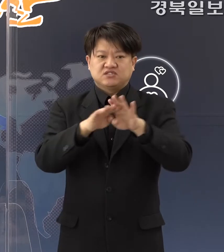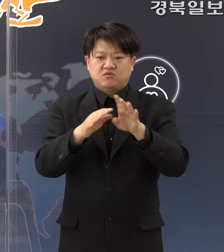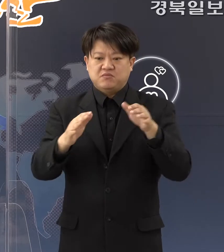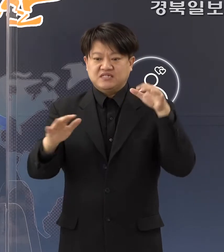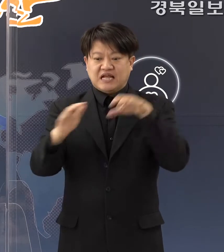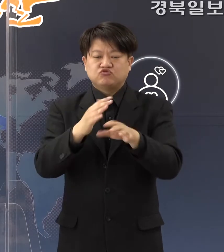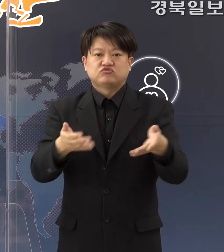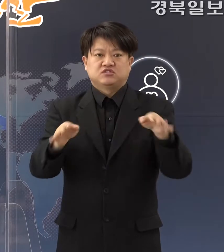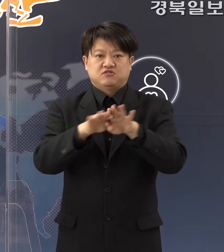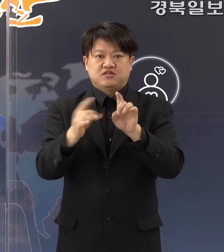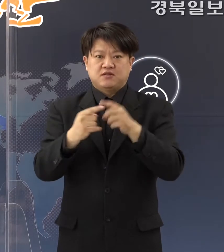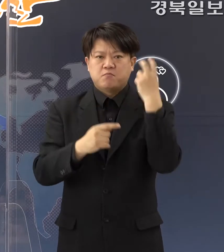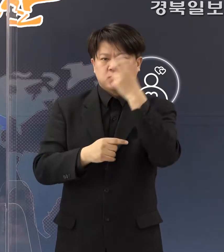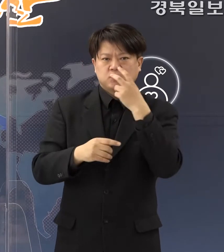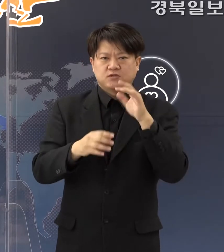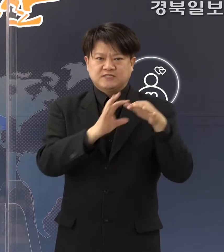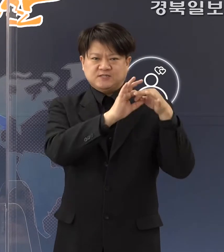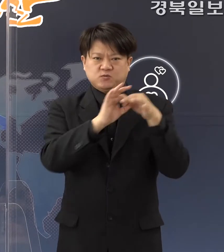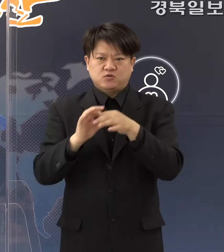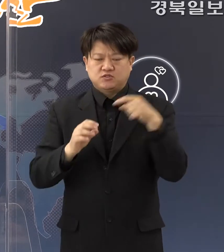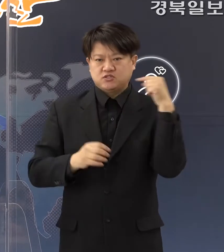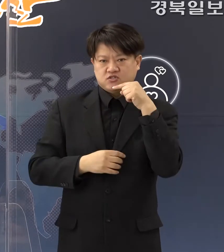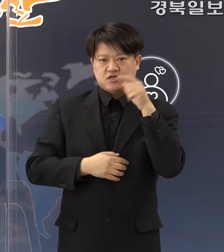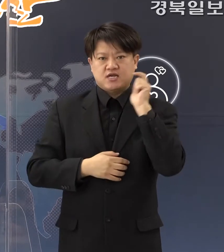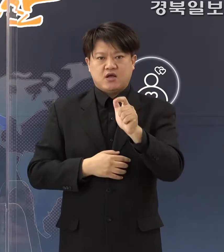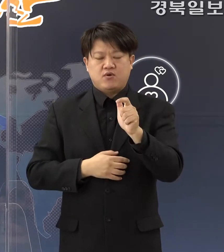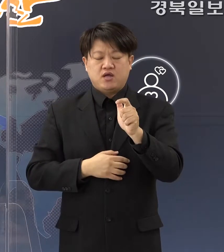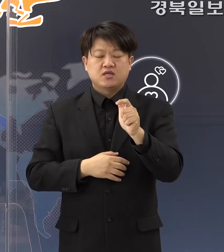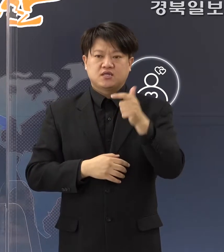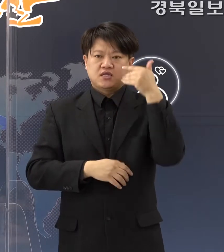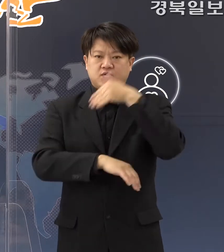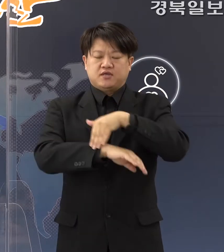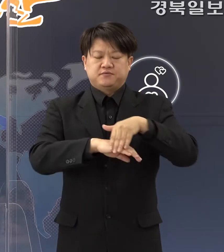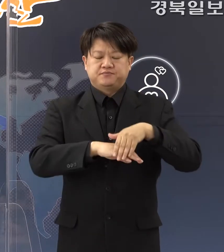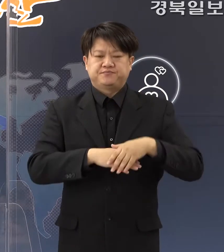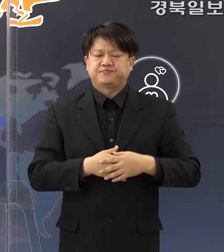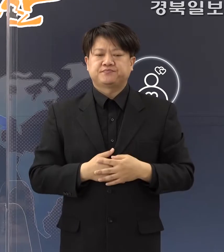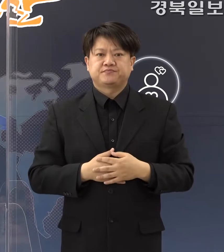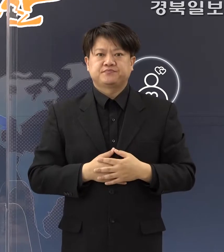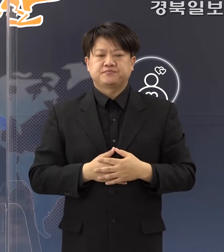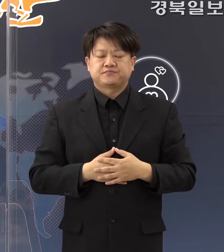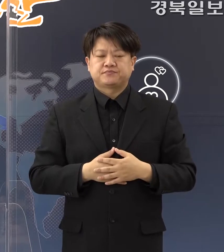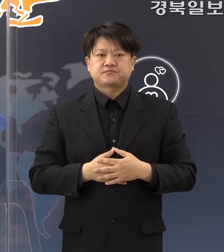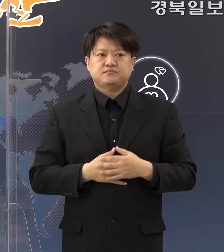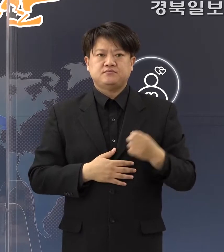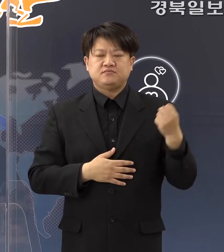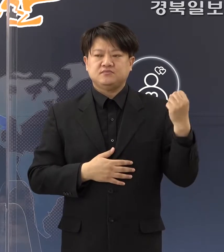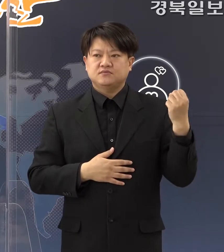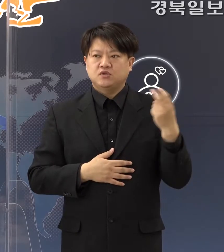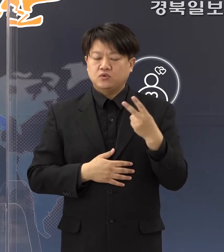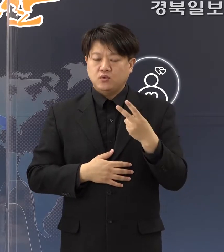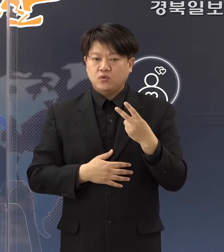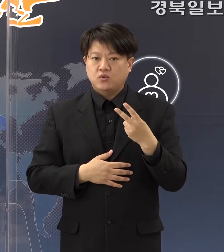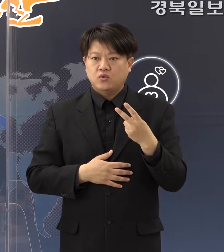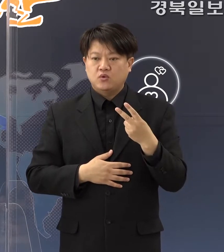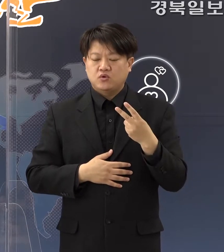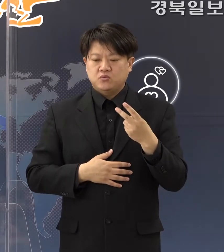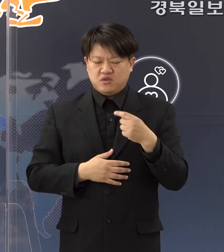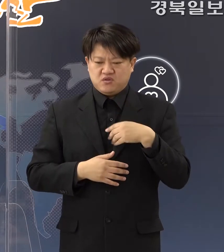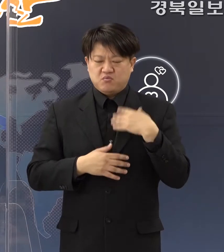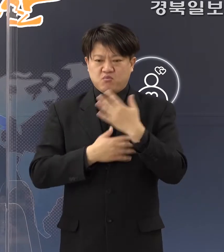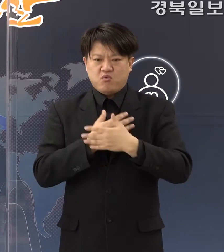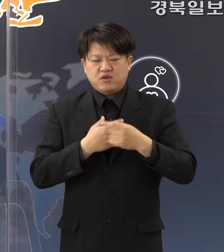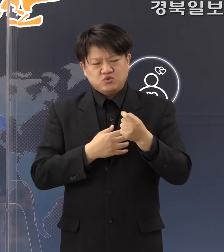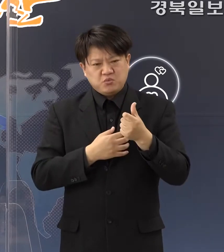모니터링을 지속적으로 철저히 강화를 해나가도록 하겠습니다. 그리고 약간의 이상이 있거나